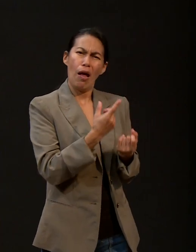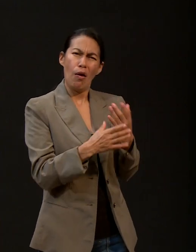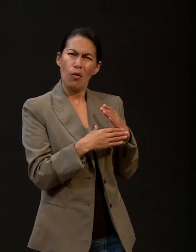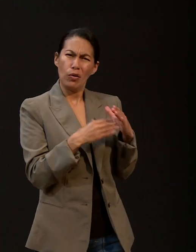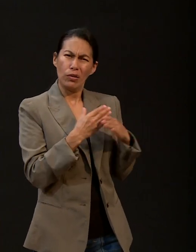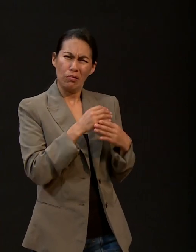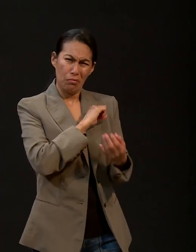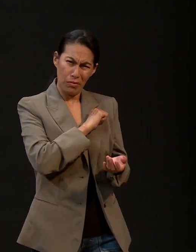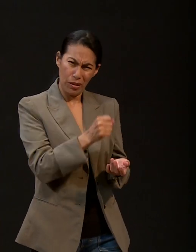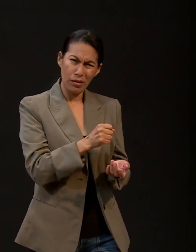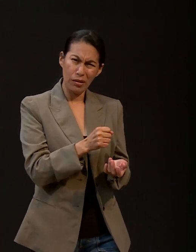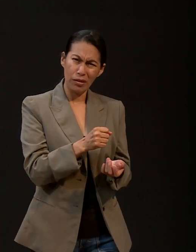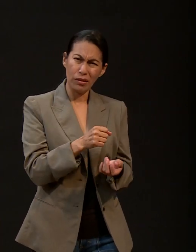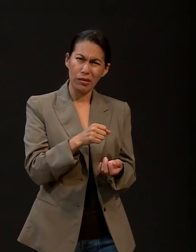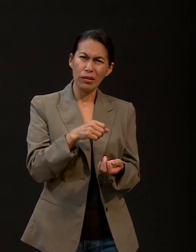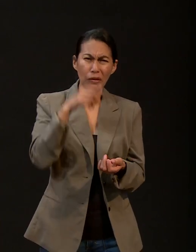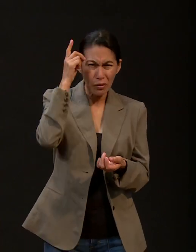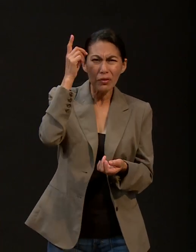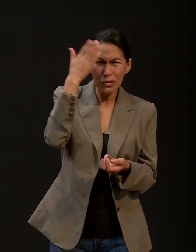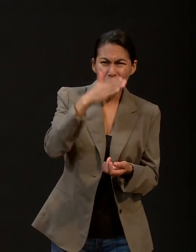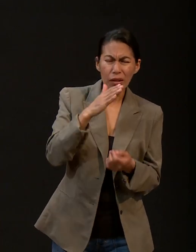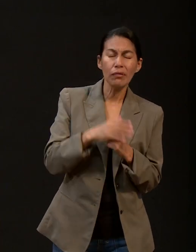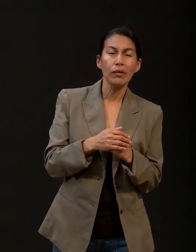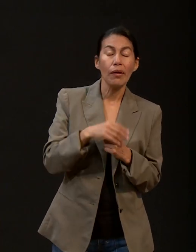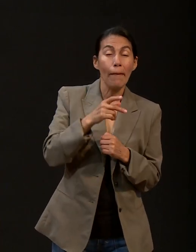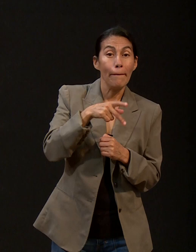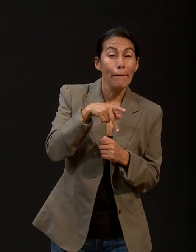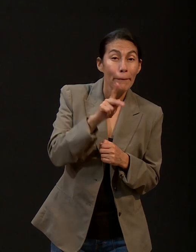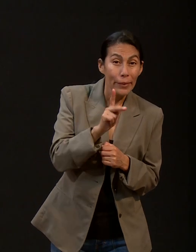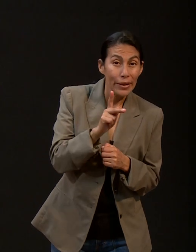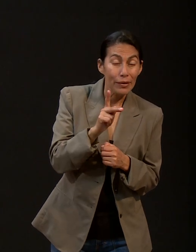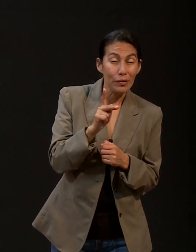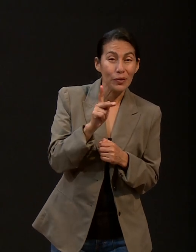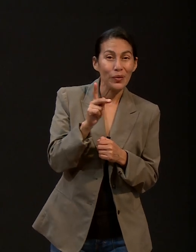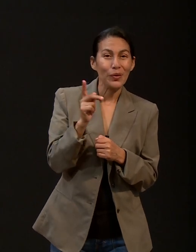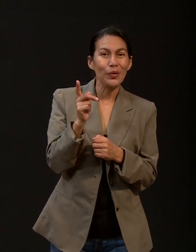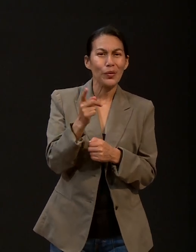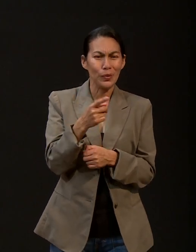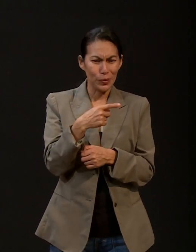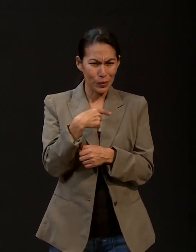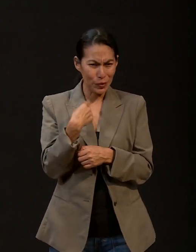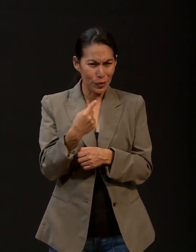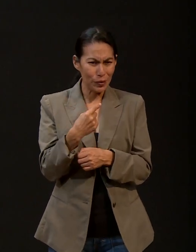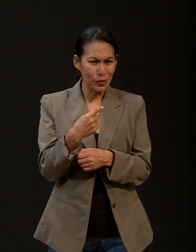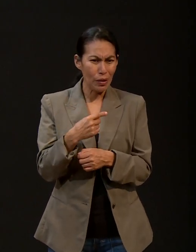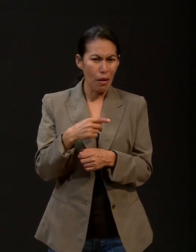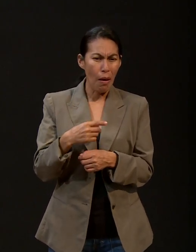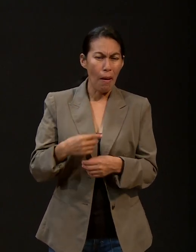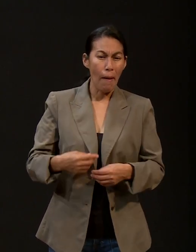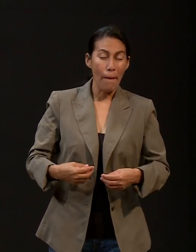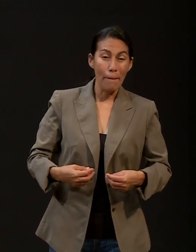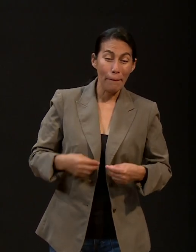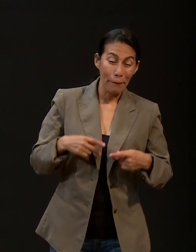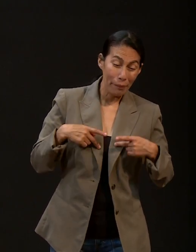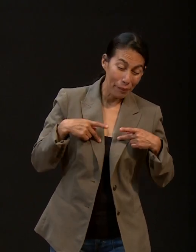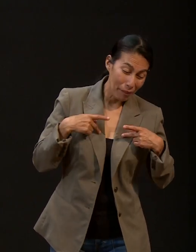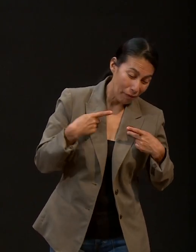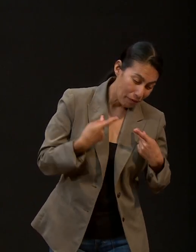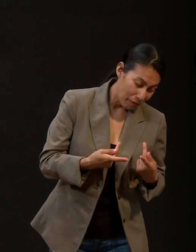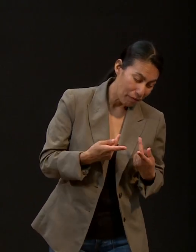que bien y Dios lo sabe, pero cuando uno entrega la voluntad débil, frágil de uno